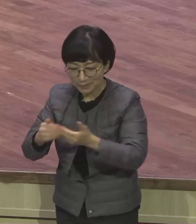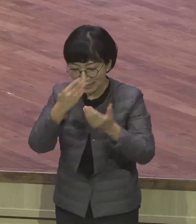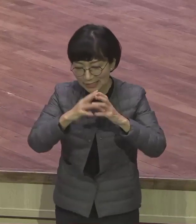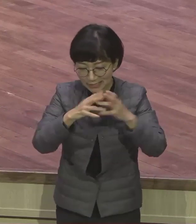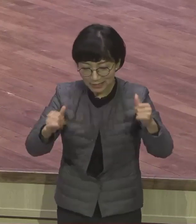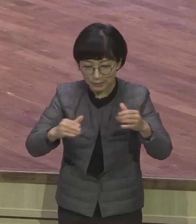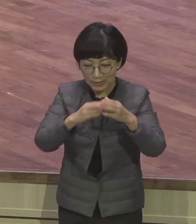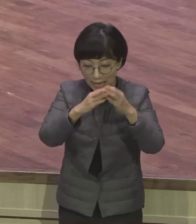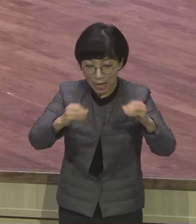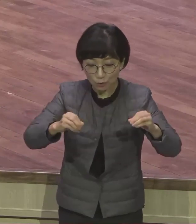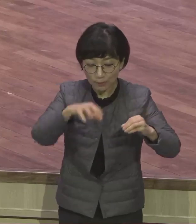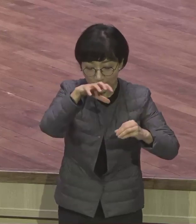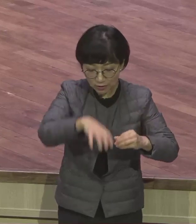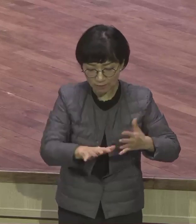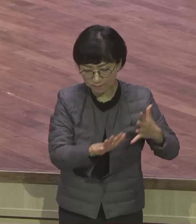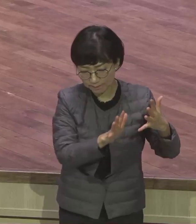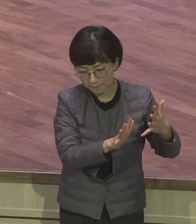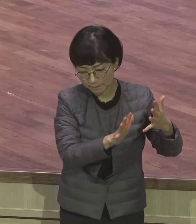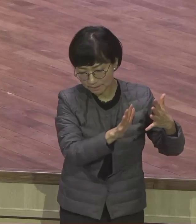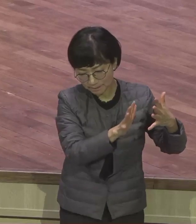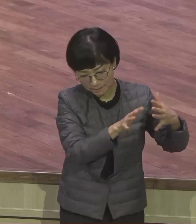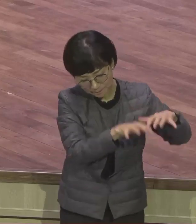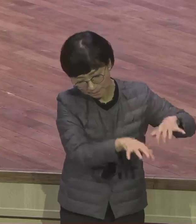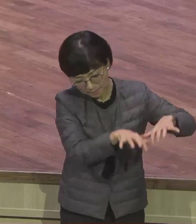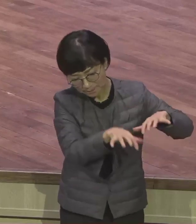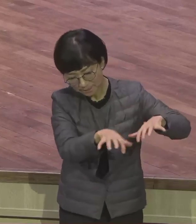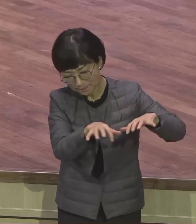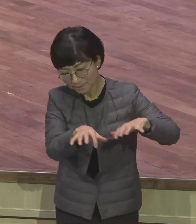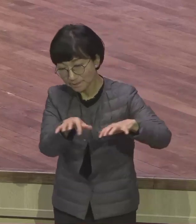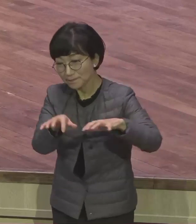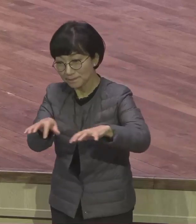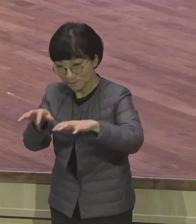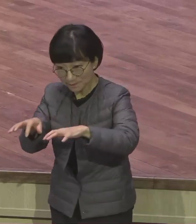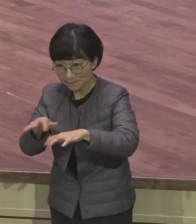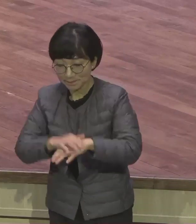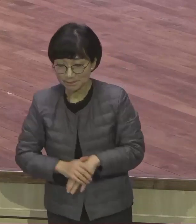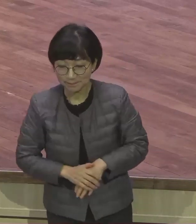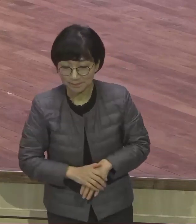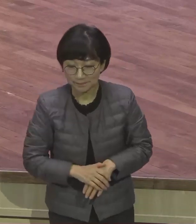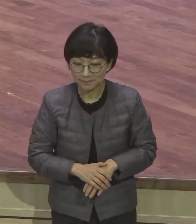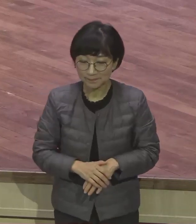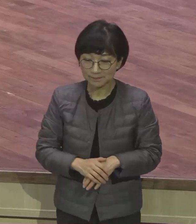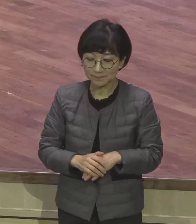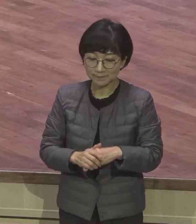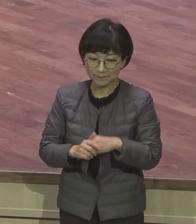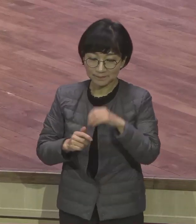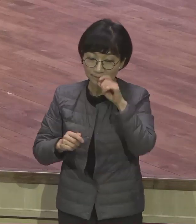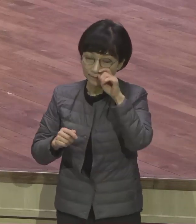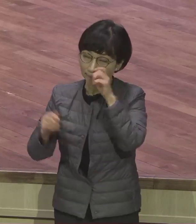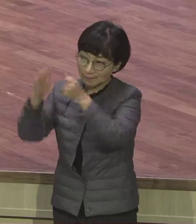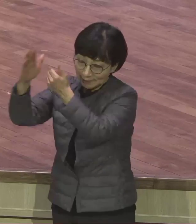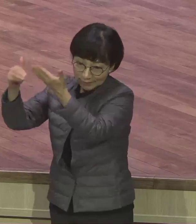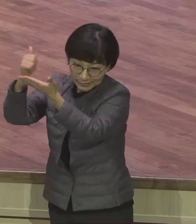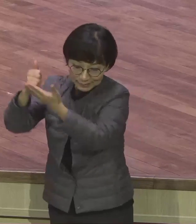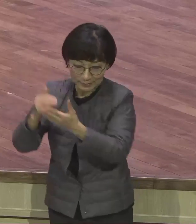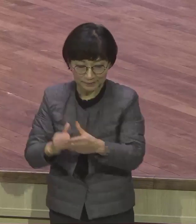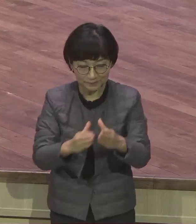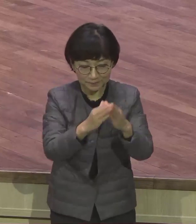나올 때에 하나님께서 이스라엘 백성들을 추레굽을 시킨 후에 불레새